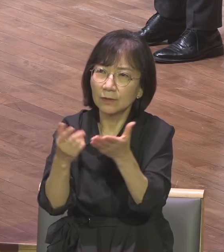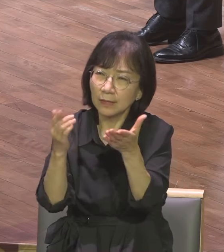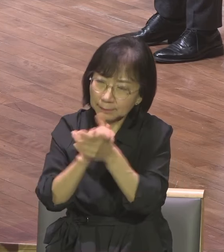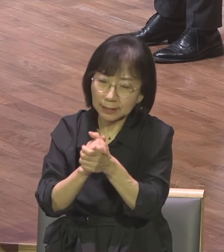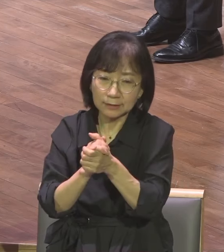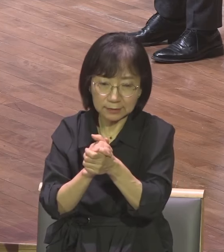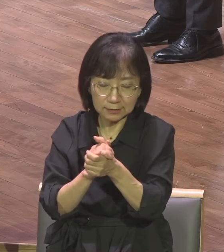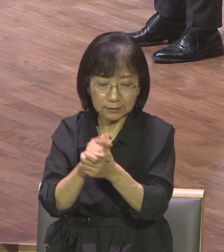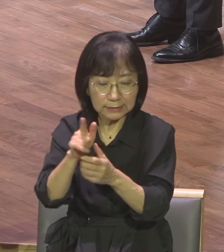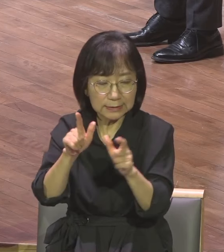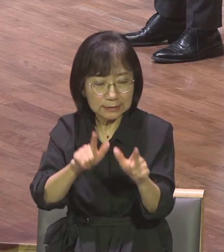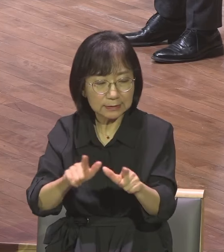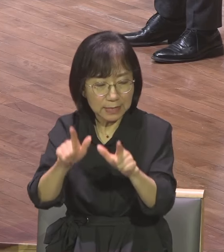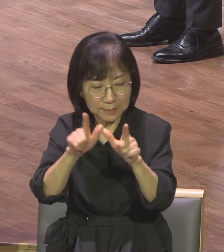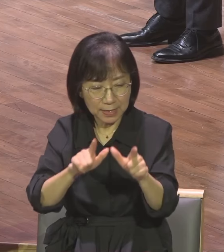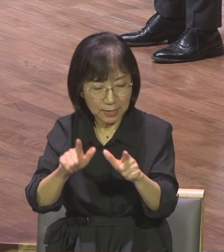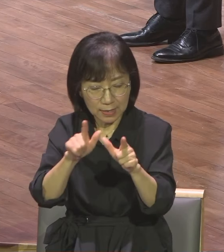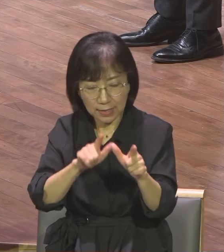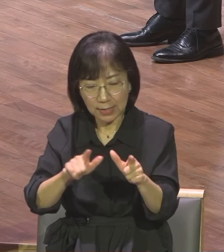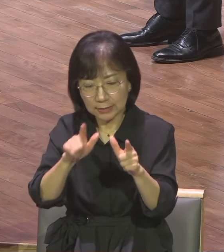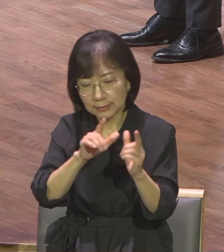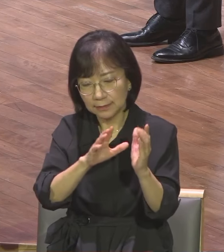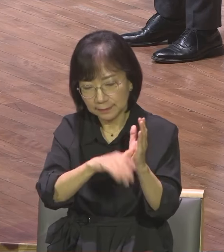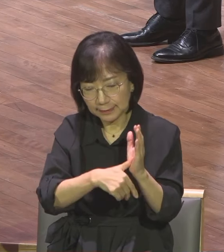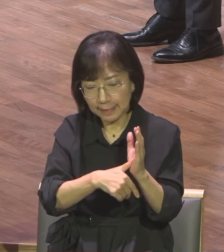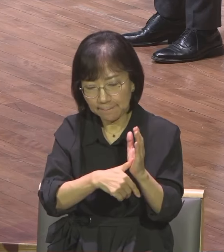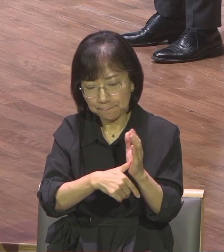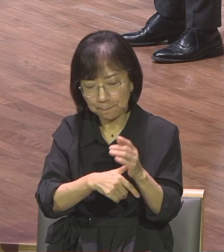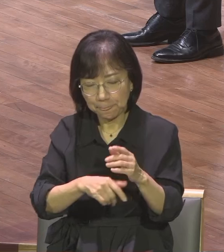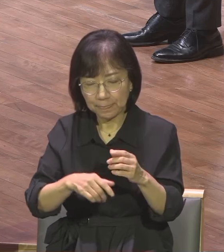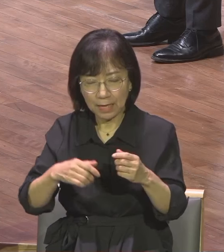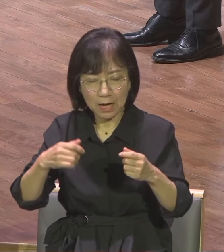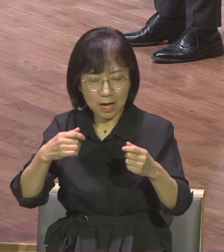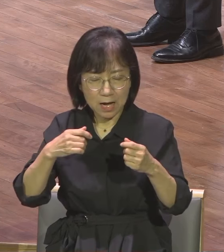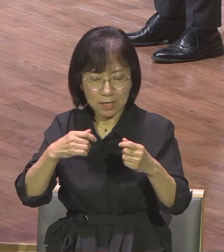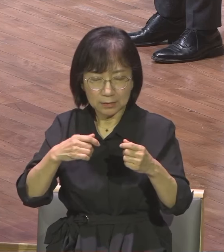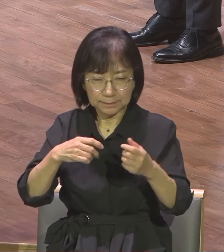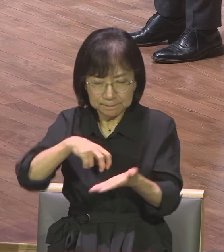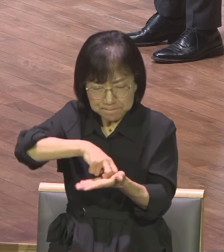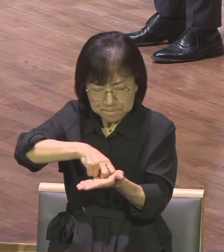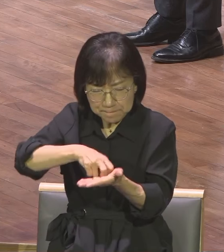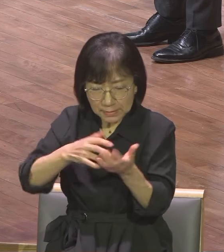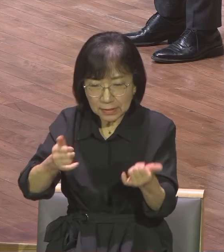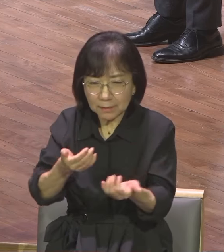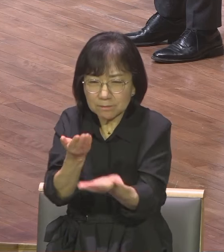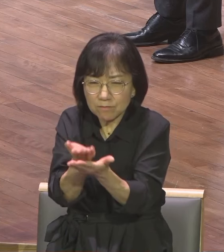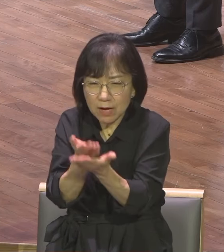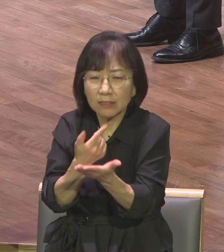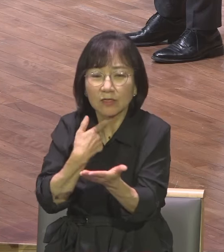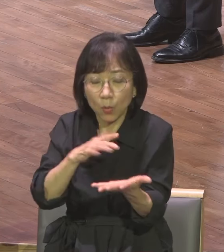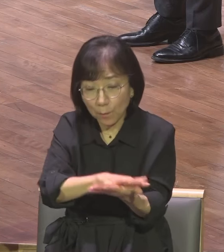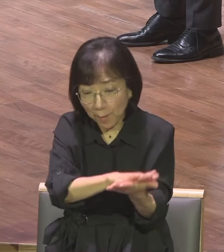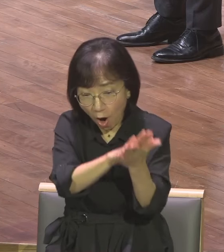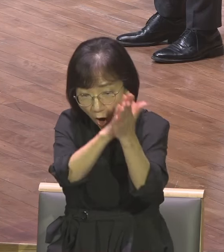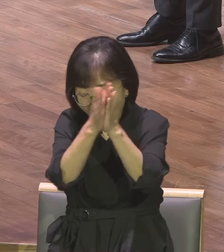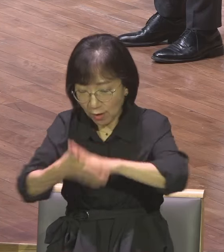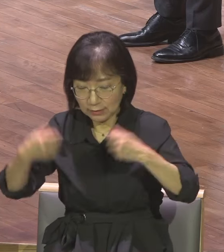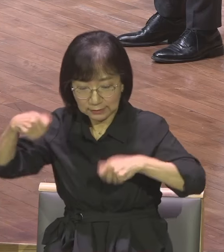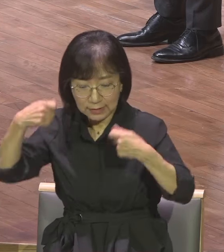속에 안진병이처럼 춤추는 인생이 살게 돌아가는 다짐이 있어야 돼요 오늘 이 시간